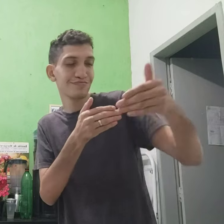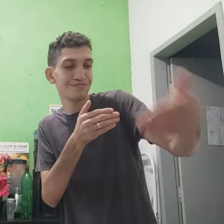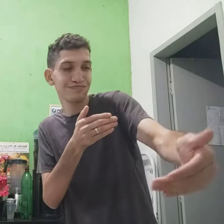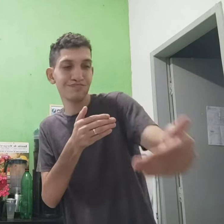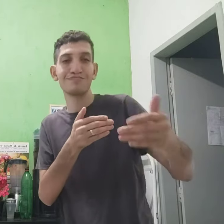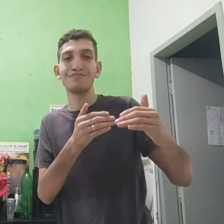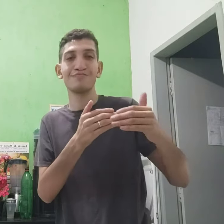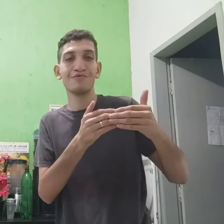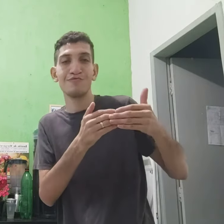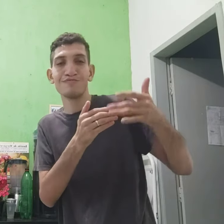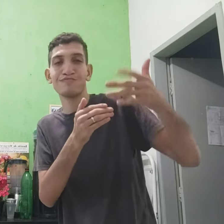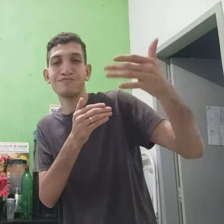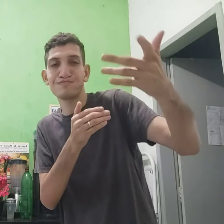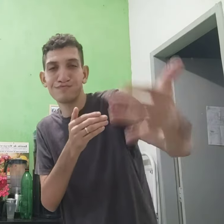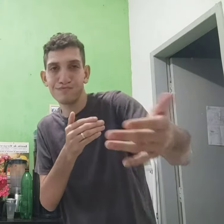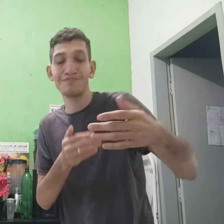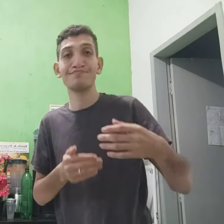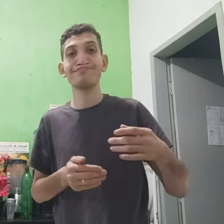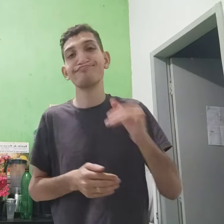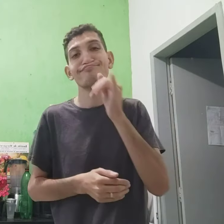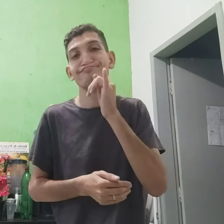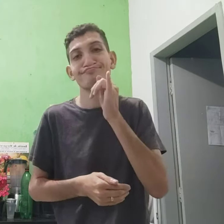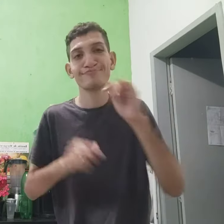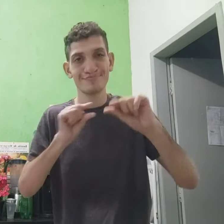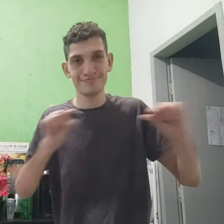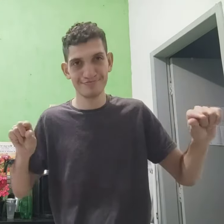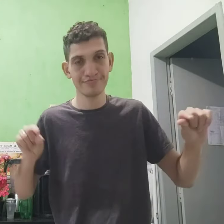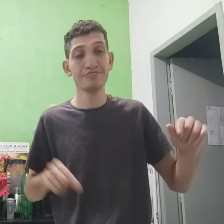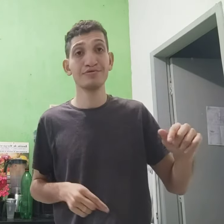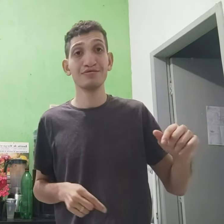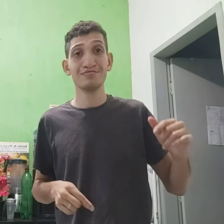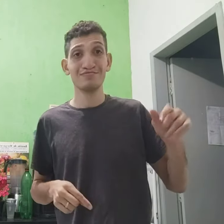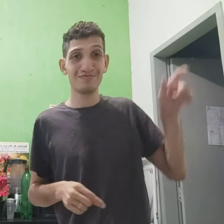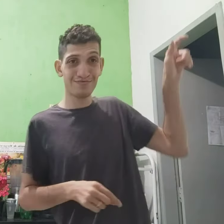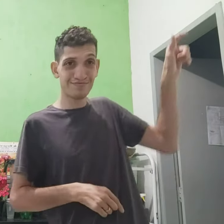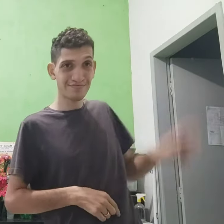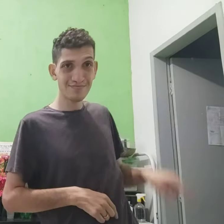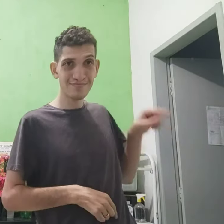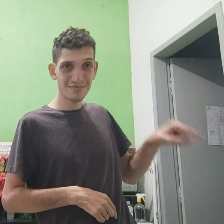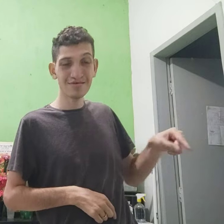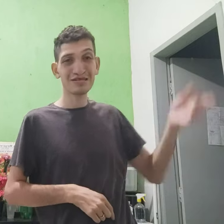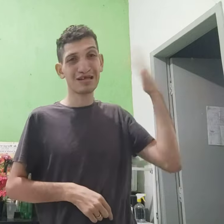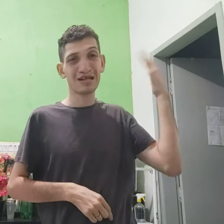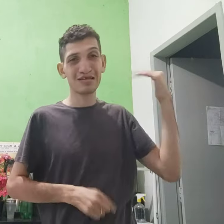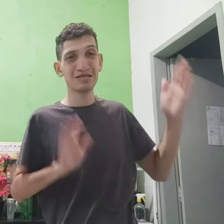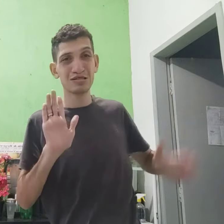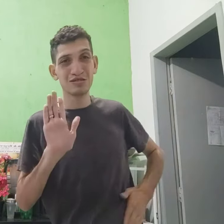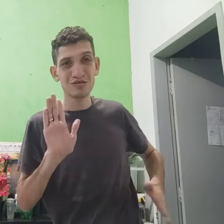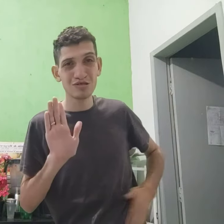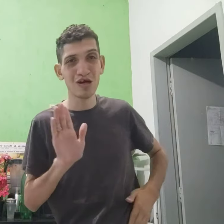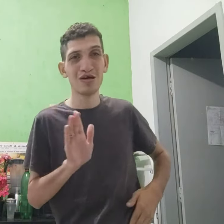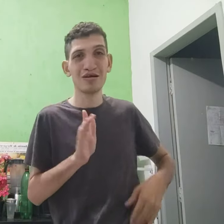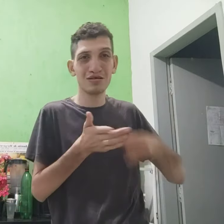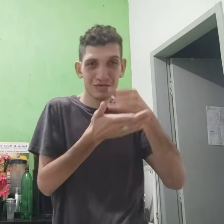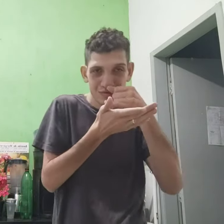Entendeu? Tem que ir para frente. Por exemplo, por aí, uma pessoa, ele antes